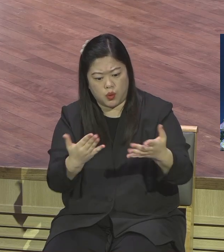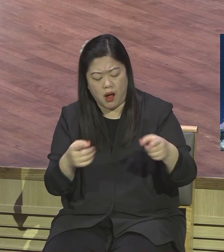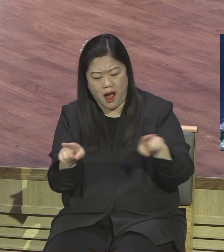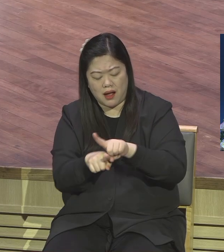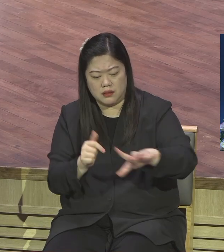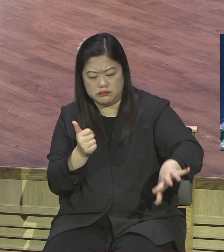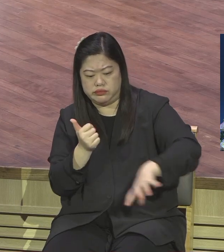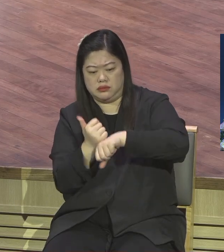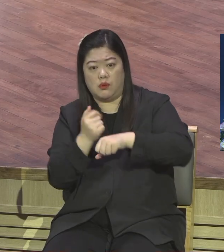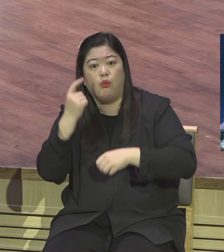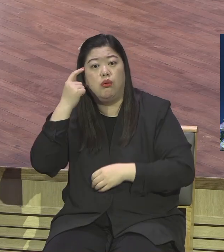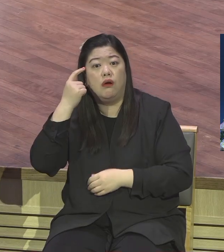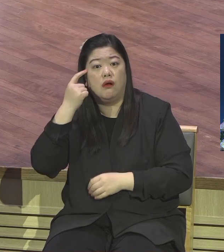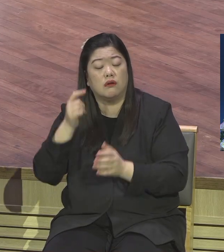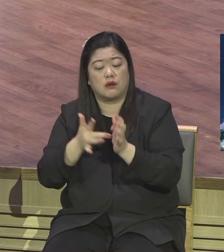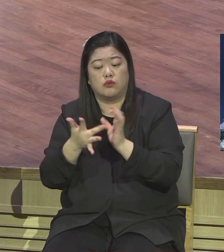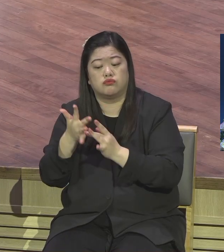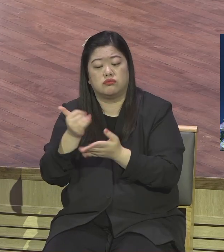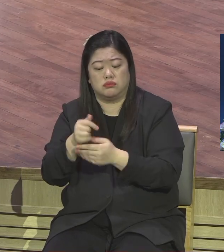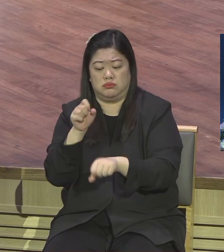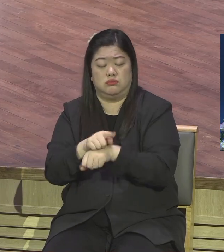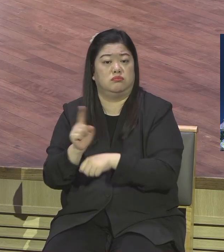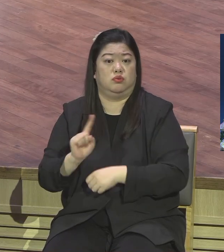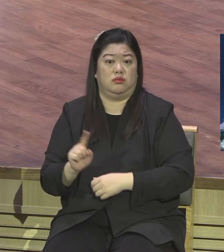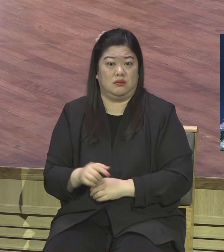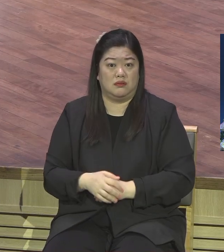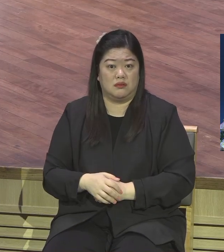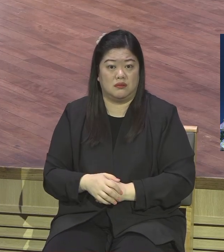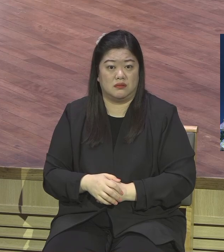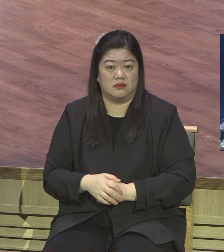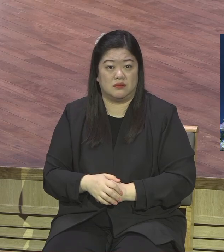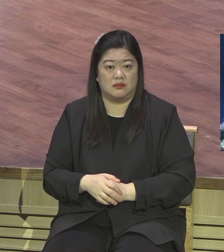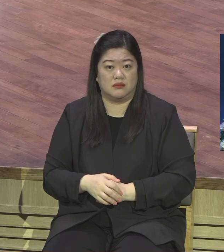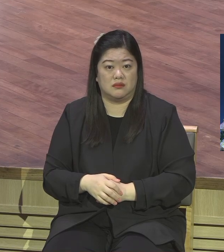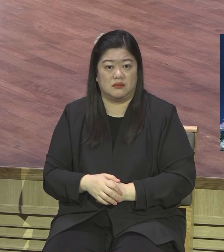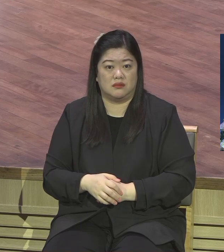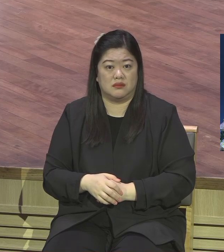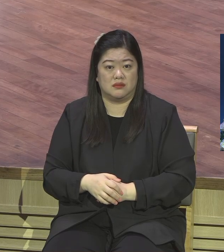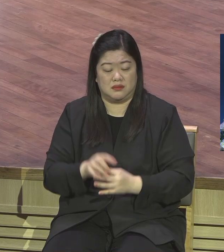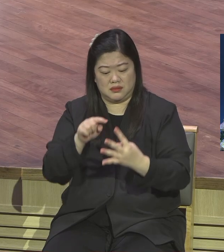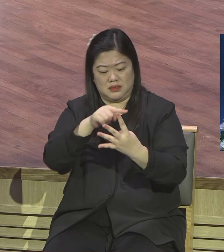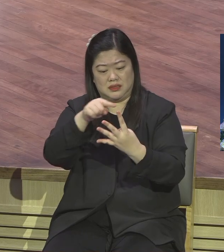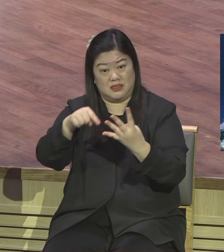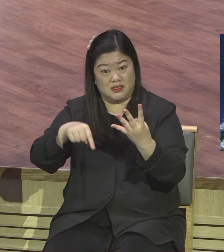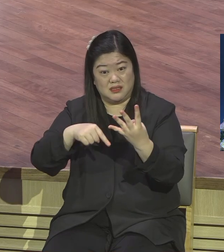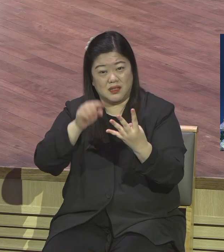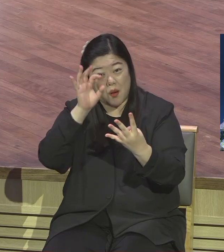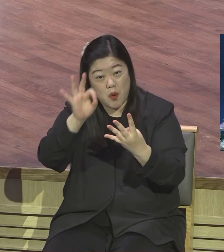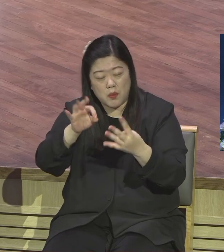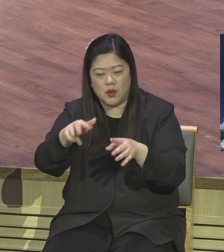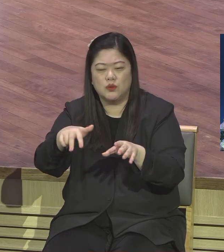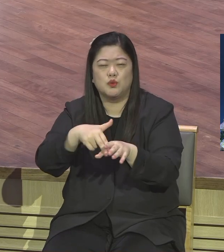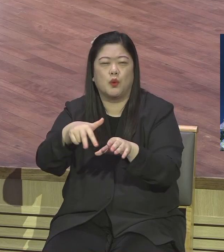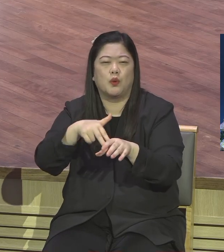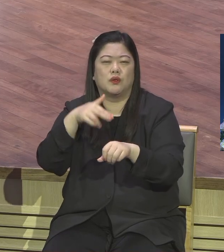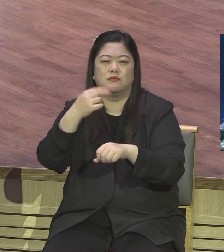눈으로 전부 종교입니다 교회가 왜 시험됩니까 왜 낙심합니까 왜 깔라게 찢어집니까 전부